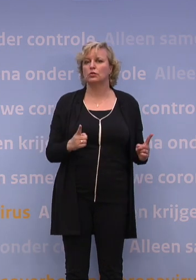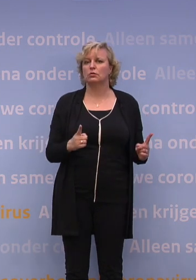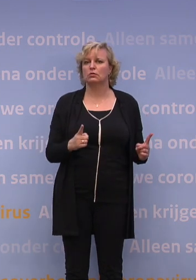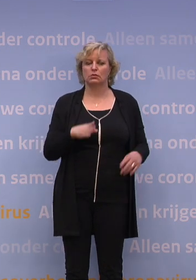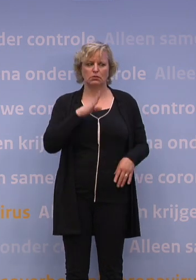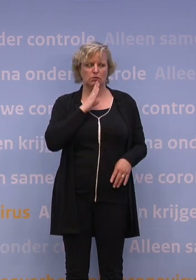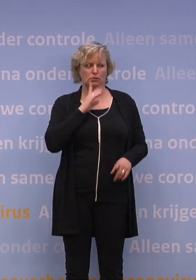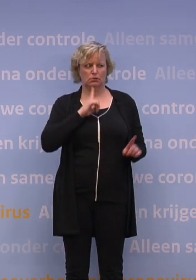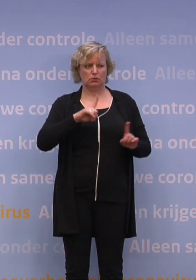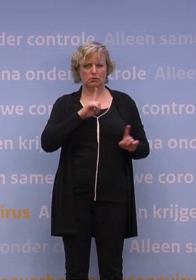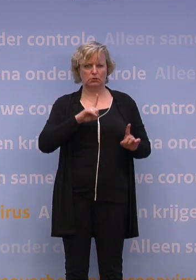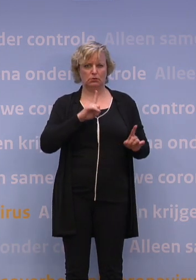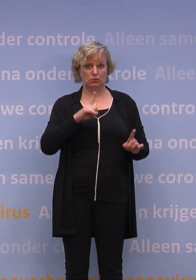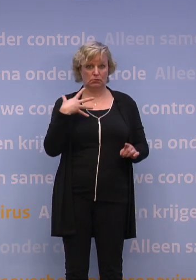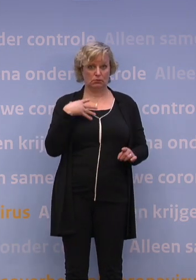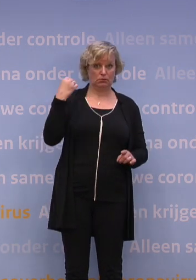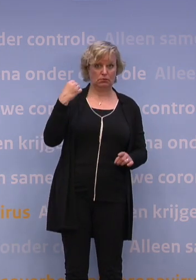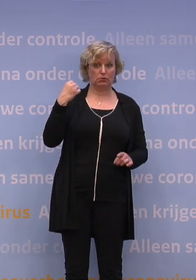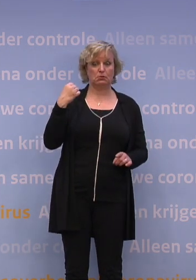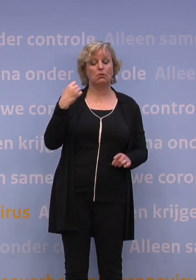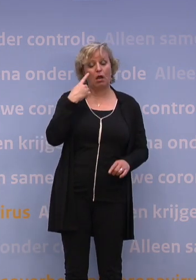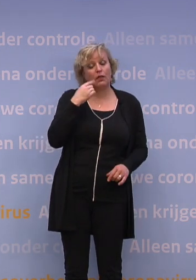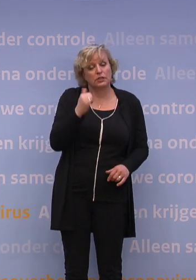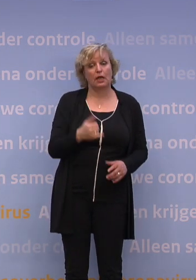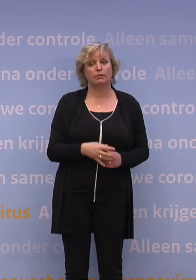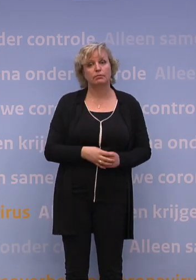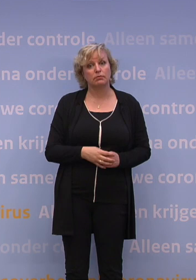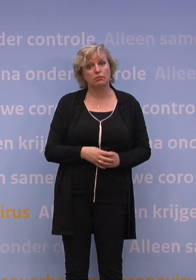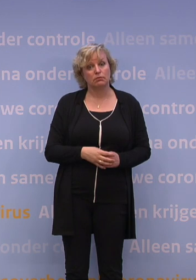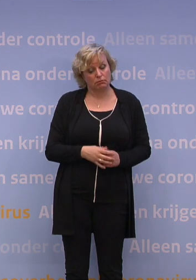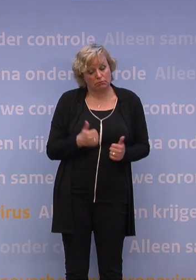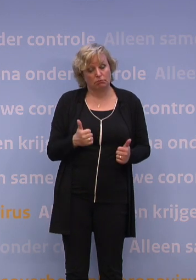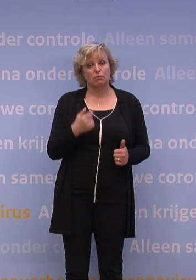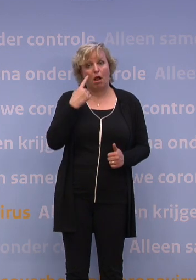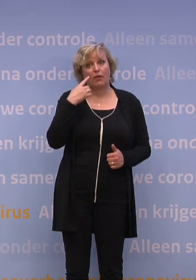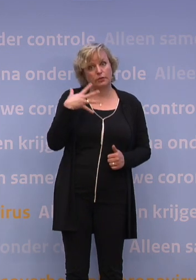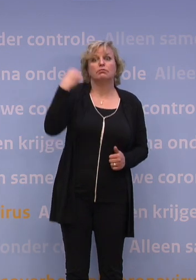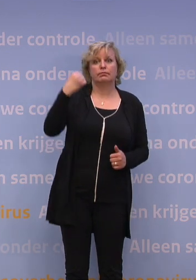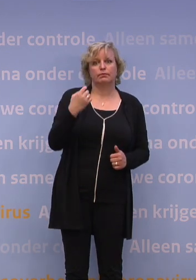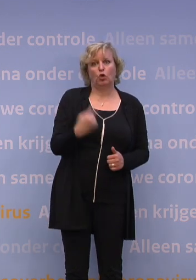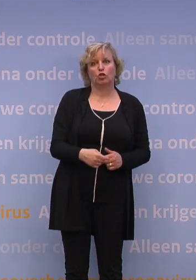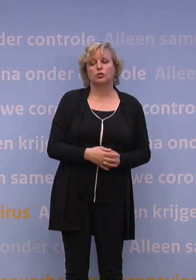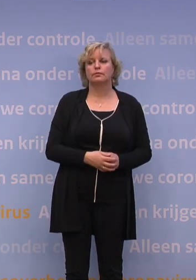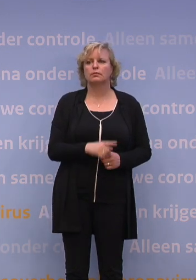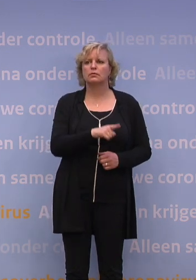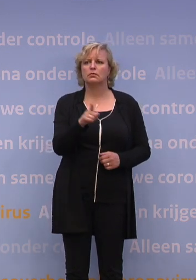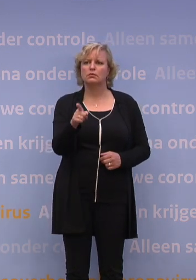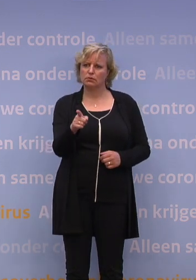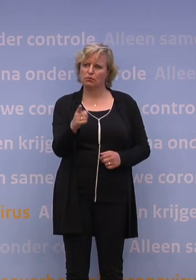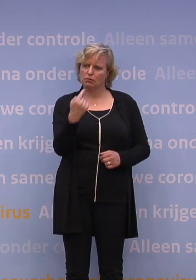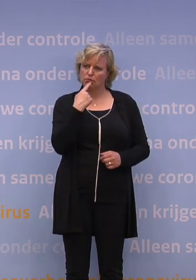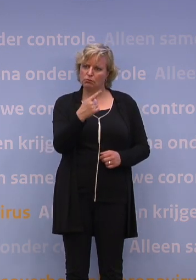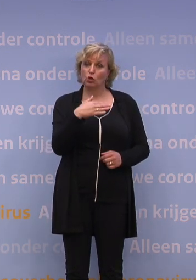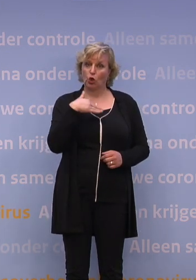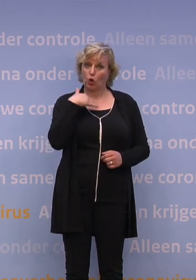zou ik de kans kunnen hebben dat ik tegen de lamp loop? Die kans is er. Dat is gewoon een zeer gerede kans dat je tegen de lamp loopt. En u zegt, dat is voldoende om de